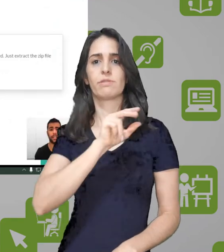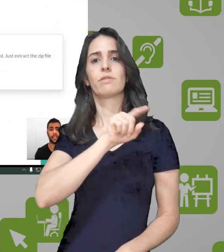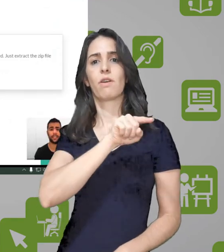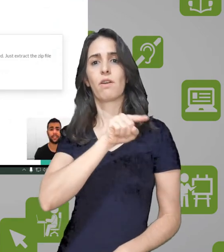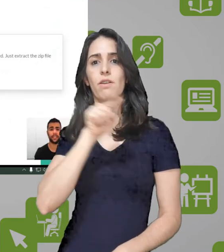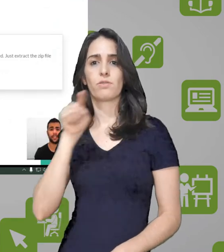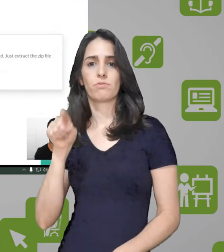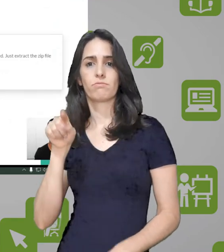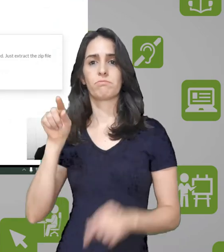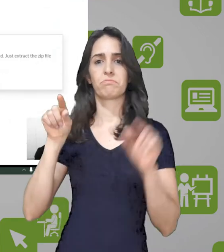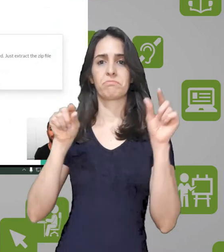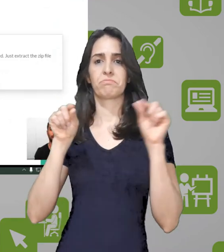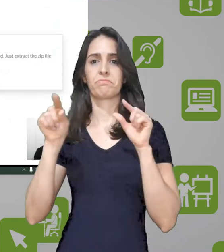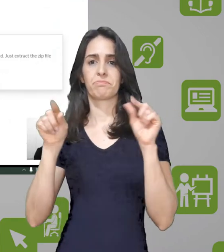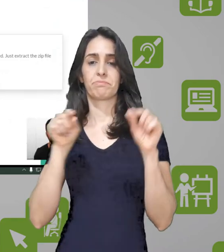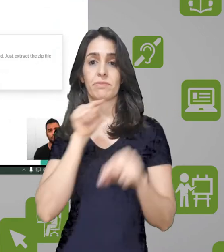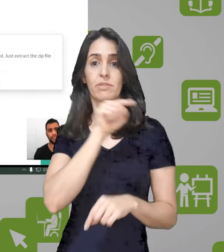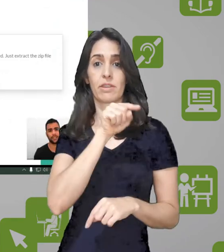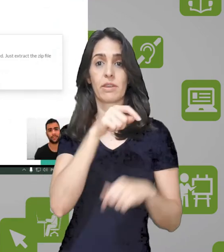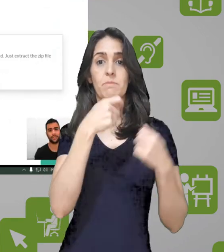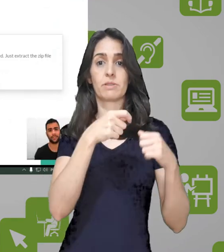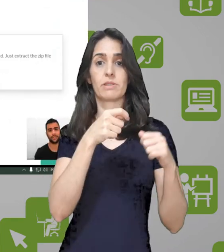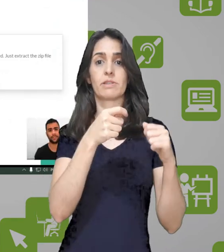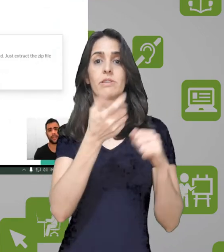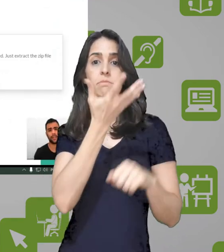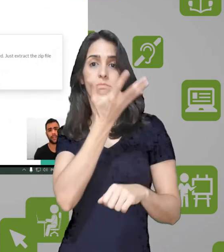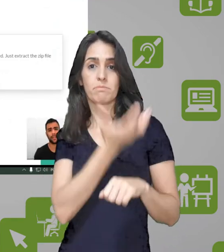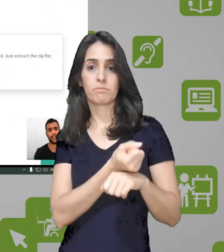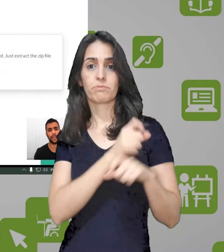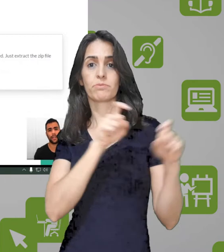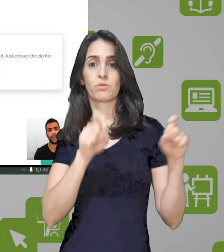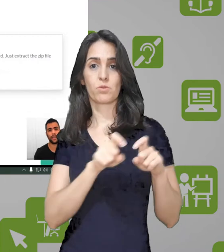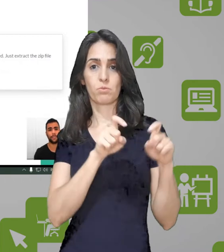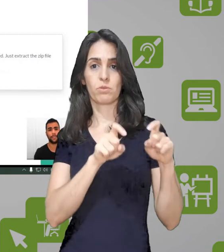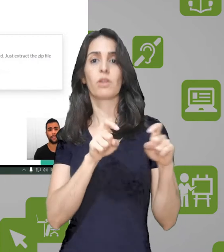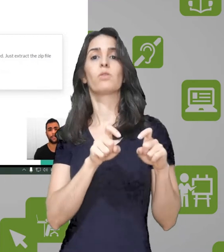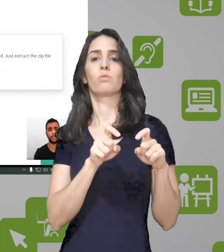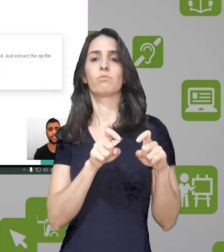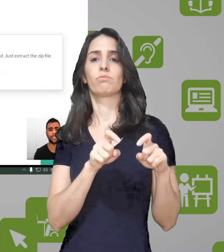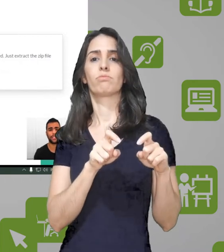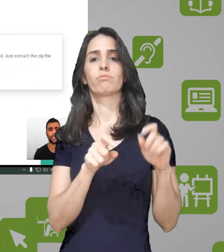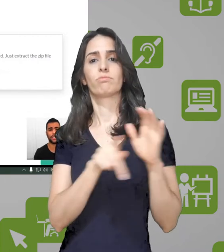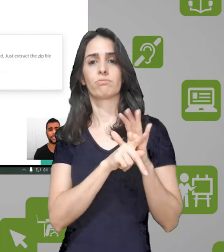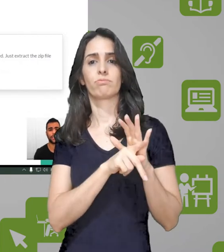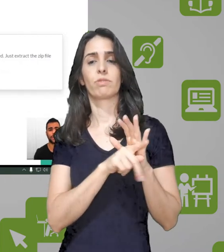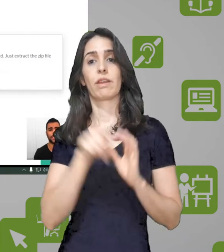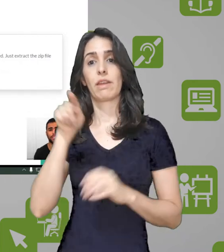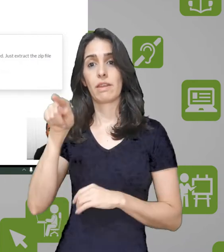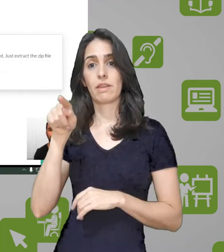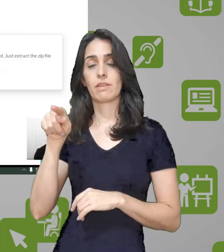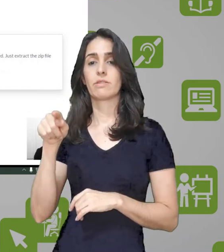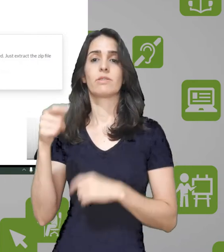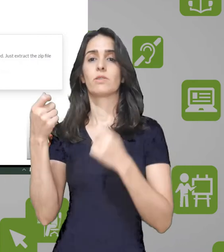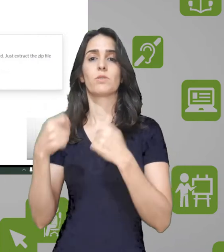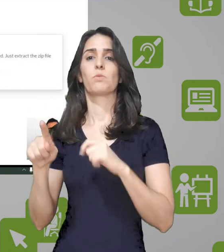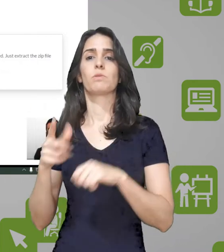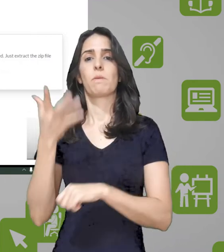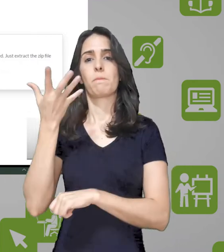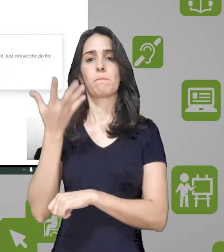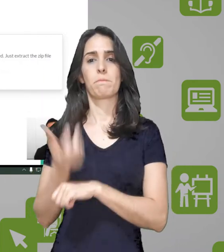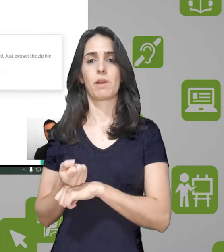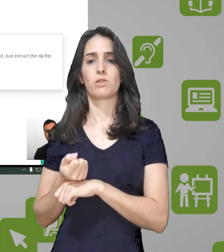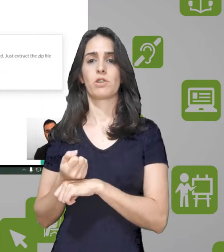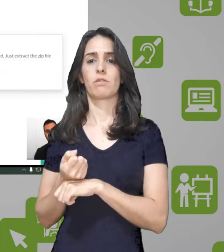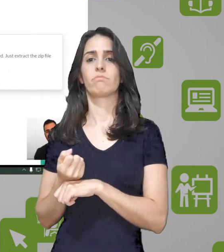entre Setup ou Portable. A versão Setup é aquela que você precisa instalar em seu dispositivo o programa.